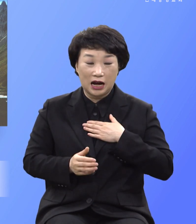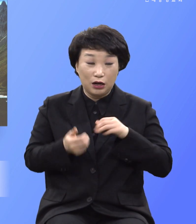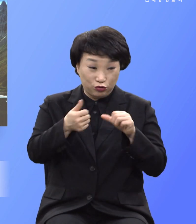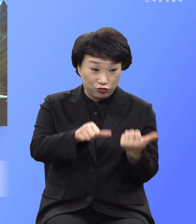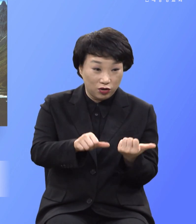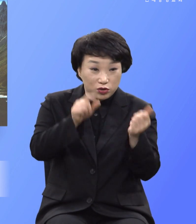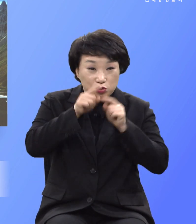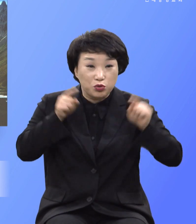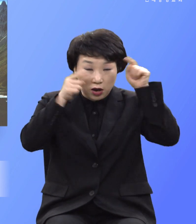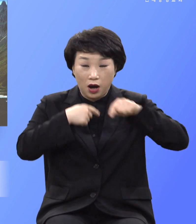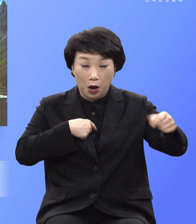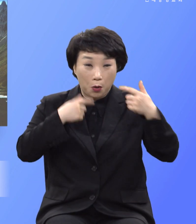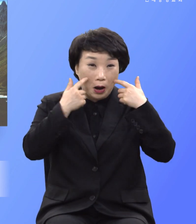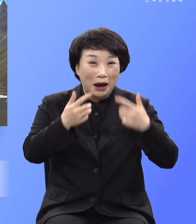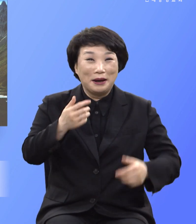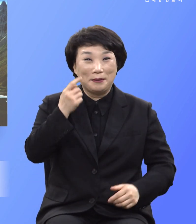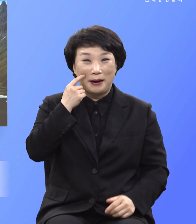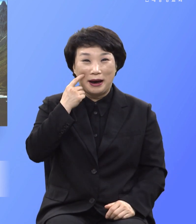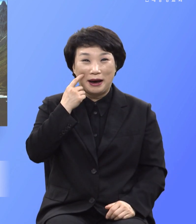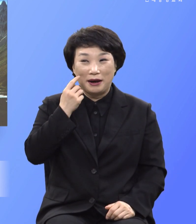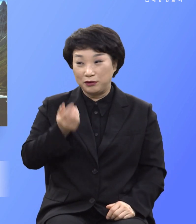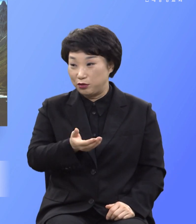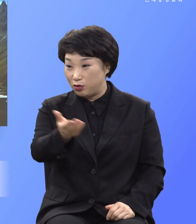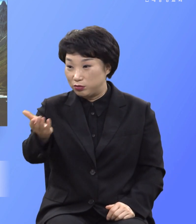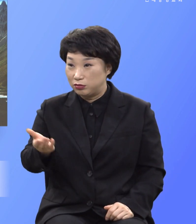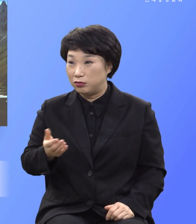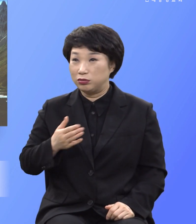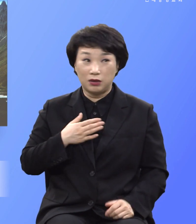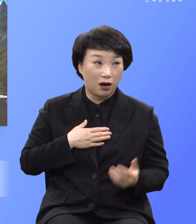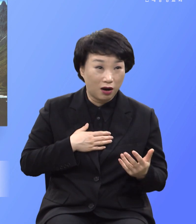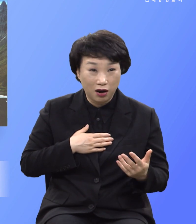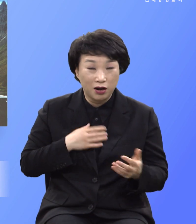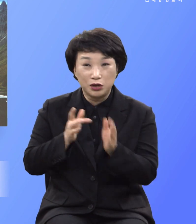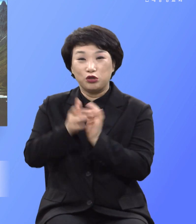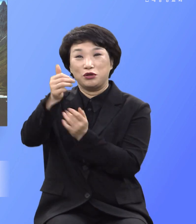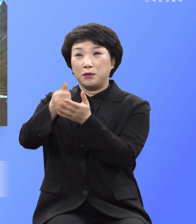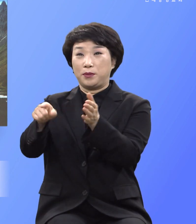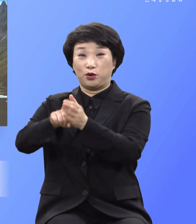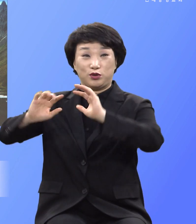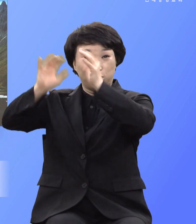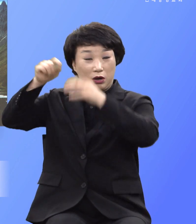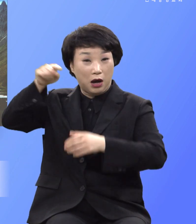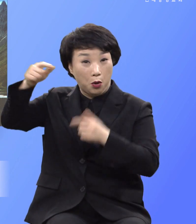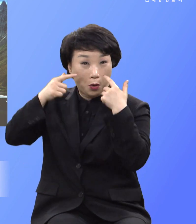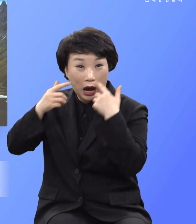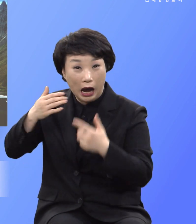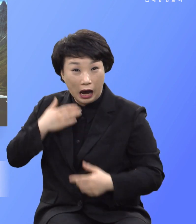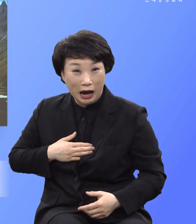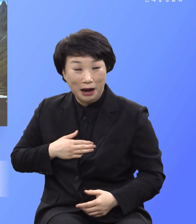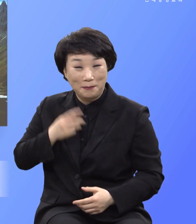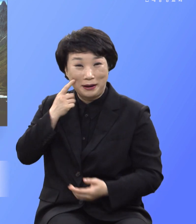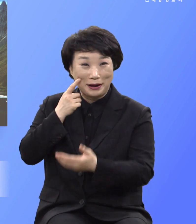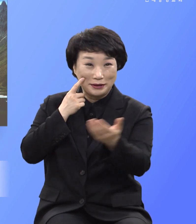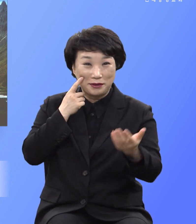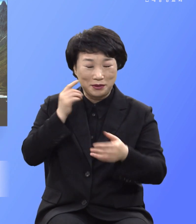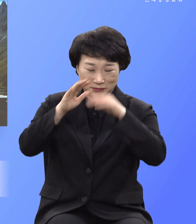간다는 사실이 확신한다면 예수 믿고 천국 간다는 것도 확신한다면 다 예수 믿지